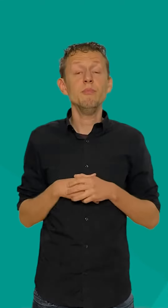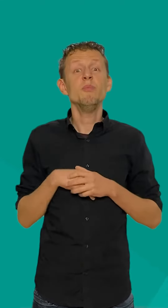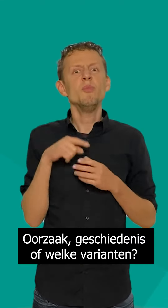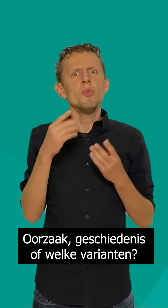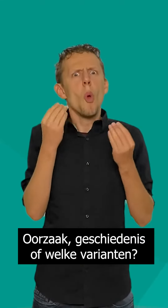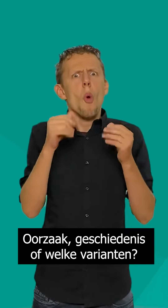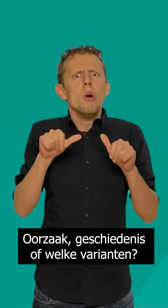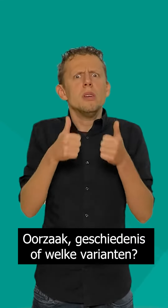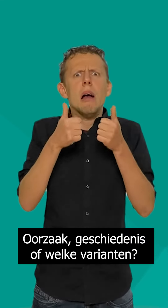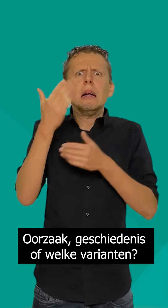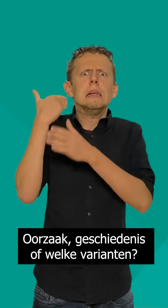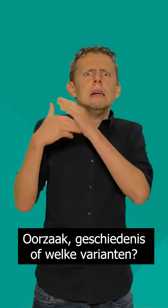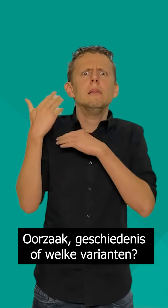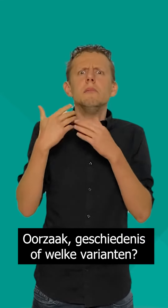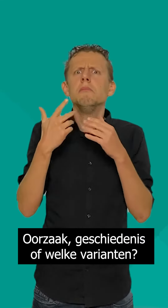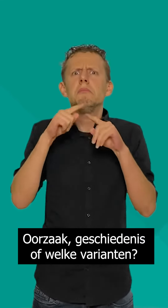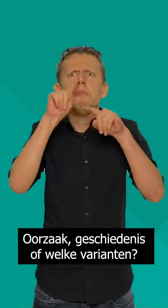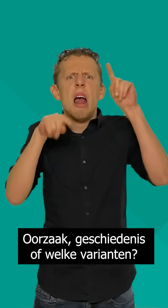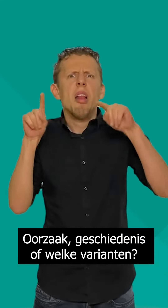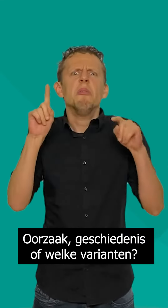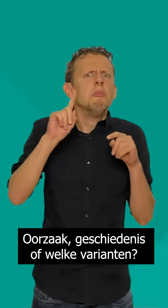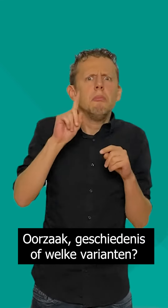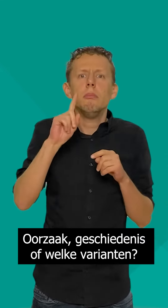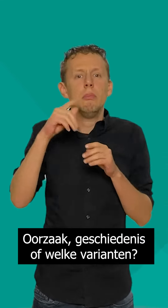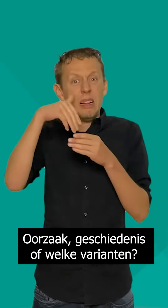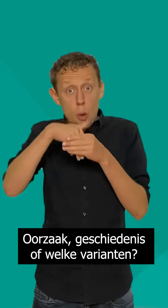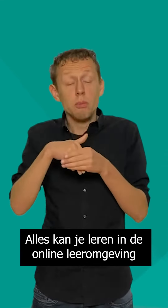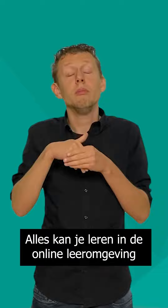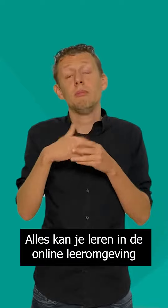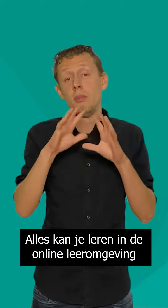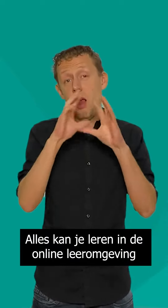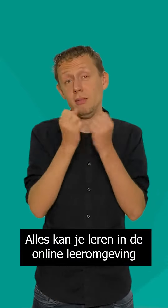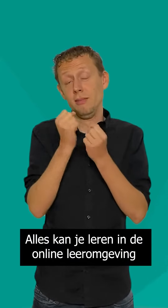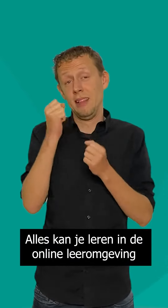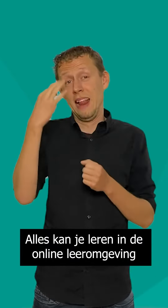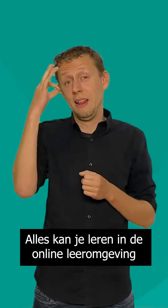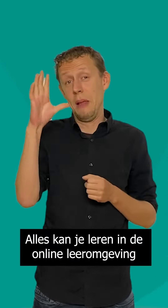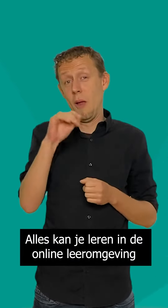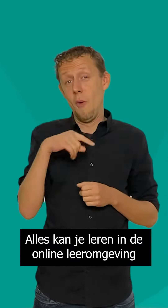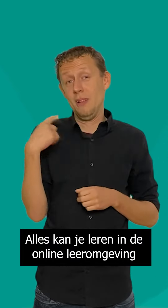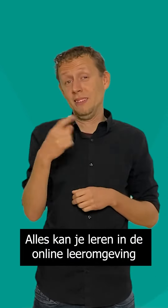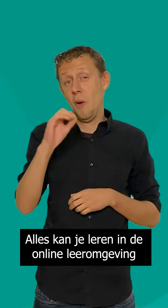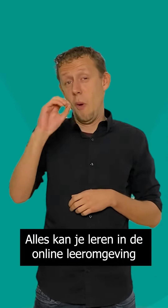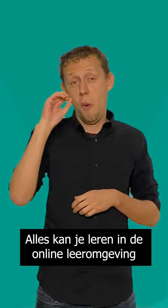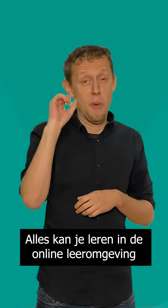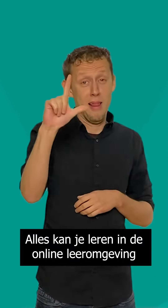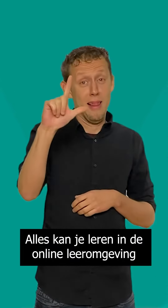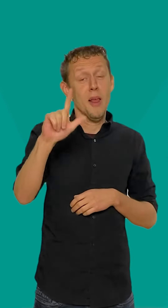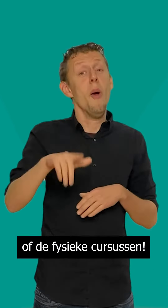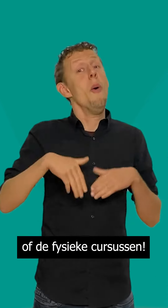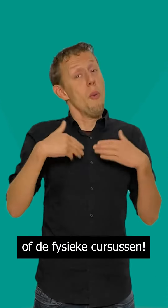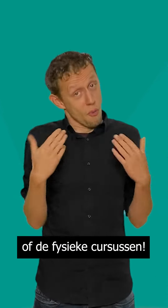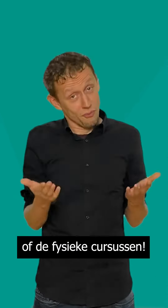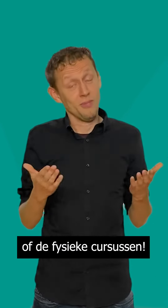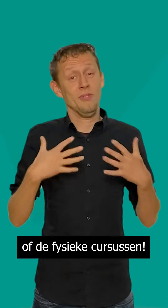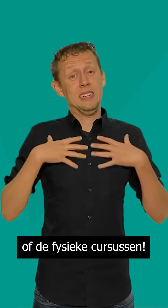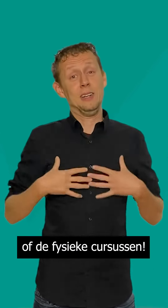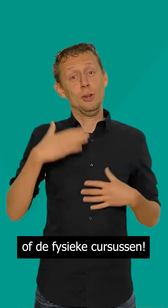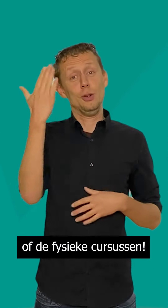Wat de oorzaak, geschiedenis is van de variatie, et cetera, dat kan je leren bij ons online of via de